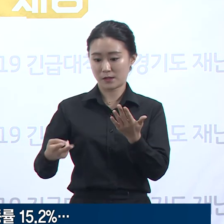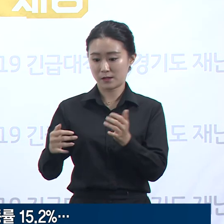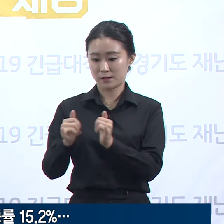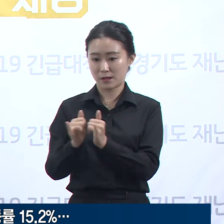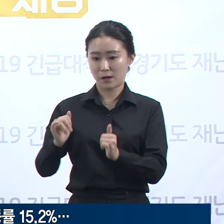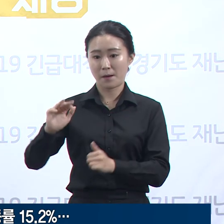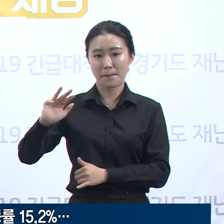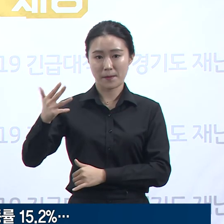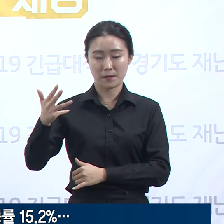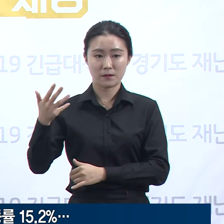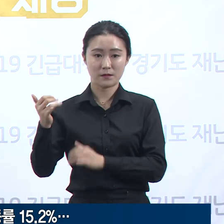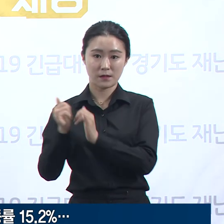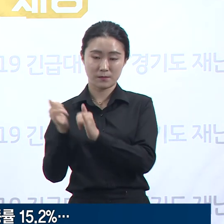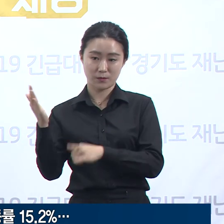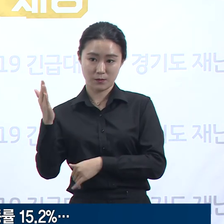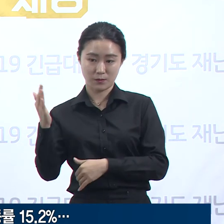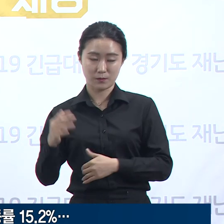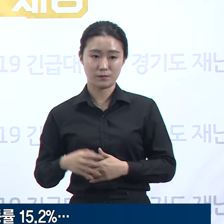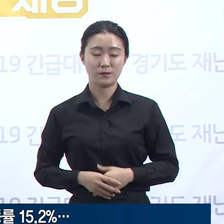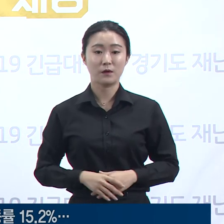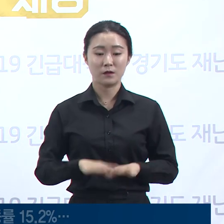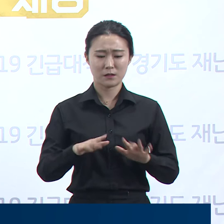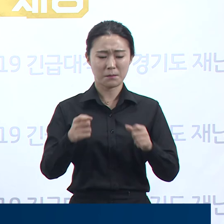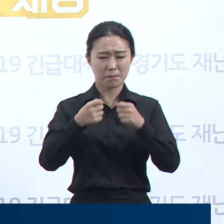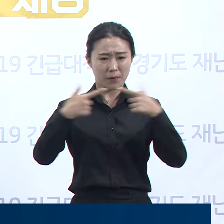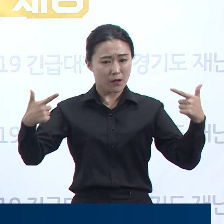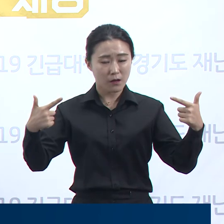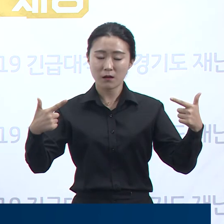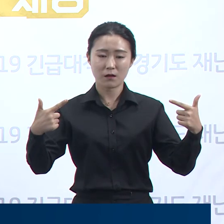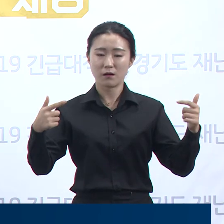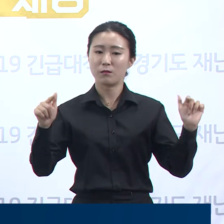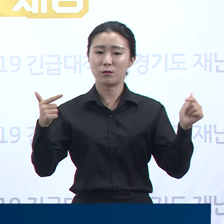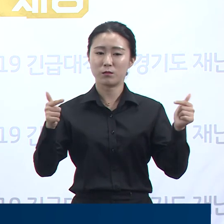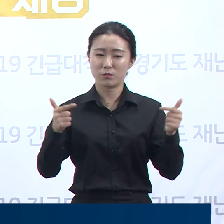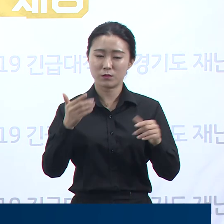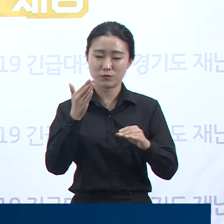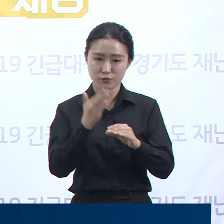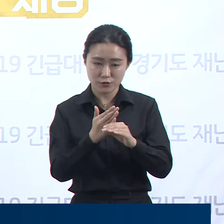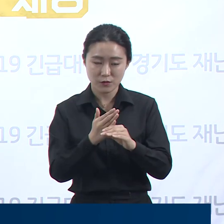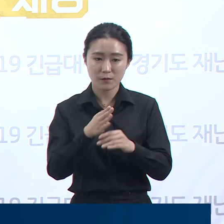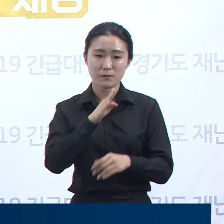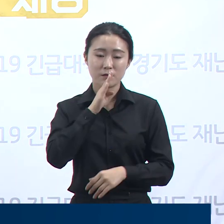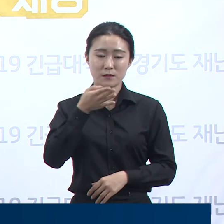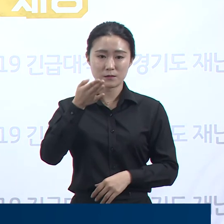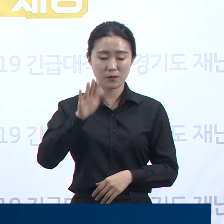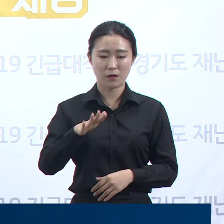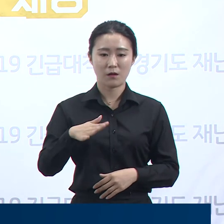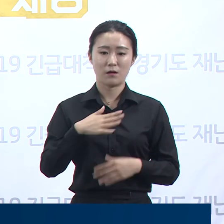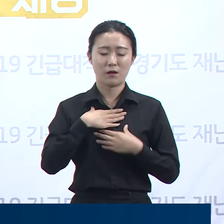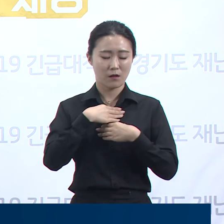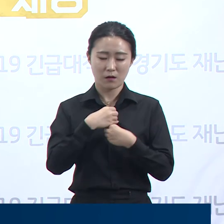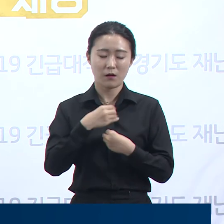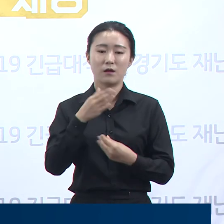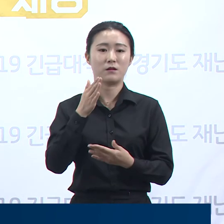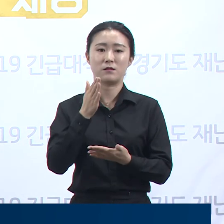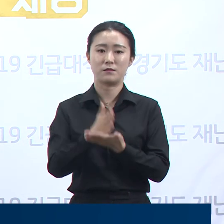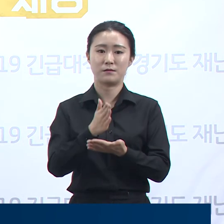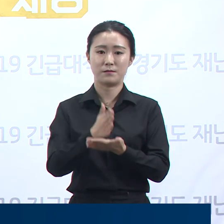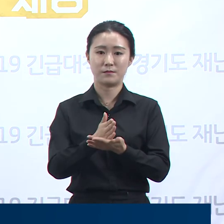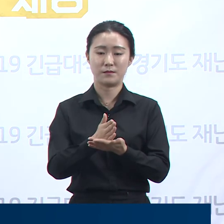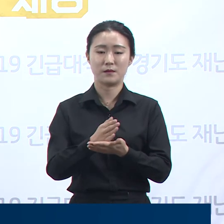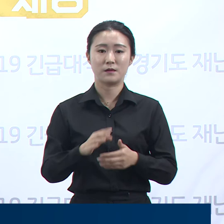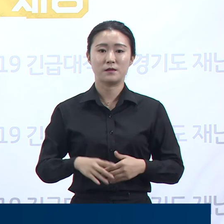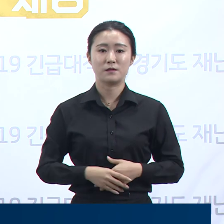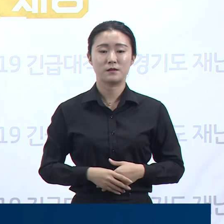확진자 추세가 안정세에 접어든 것처럼 보이나 결코 방심해서는 안 됩니다. 도내에는 집단 감염이 연이어 발생하고 있고